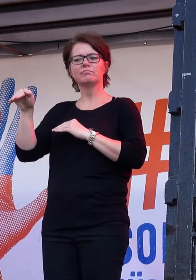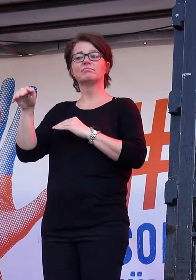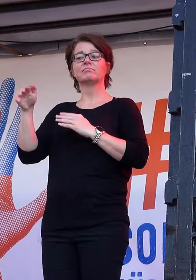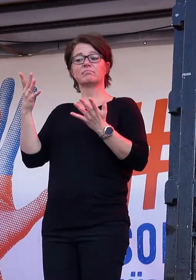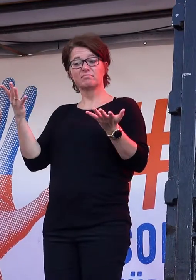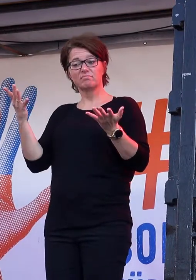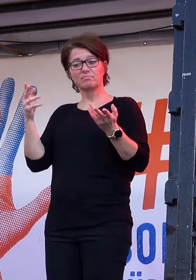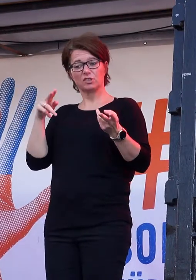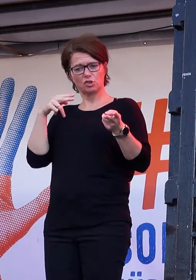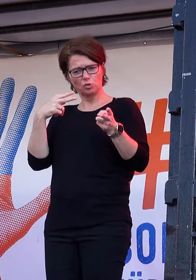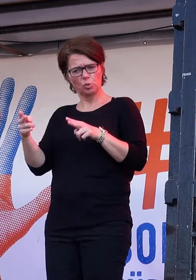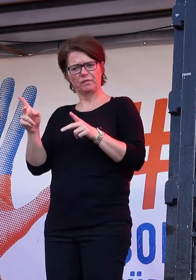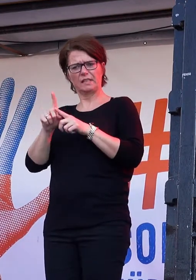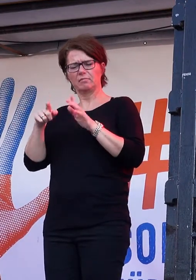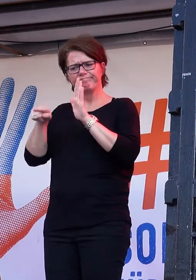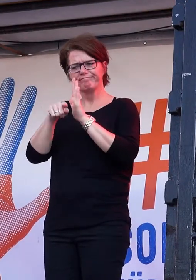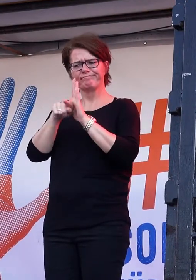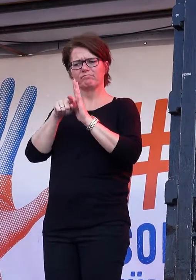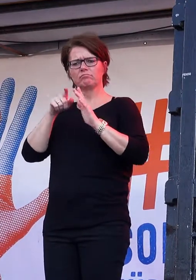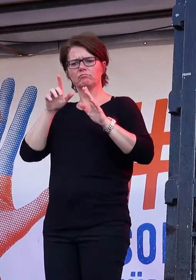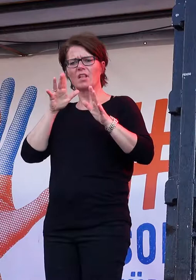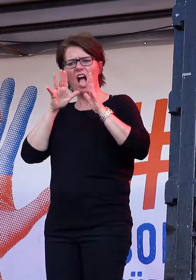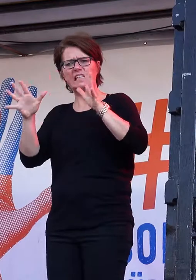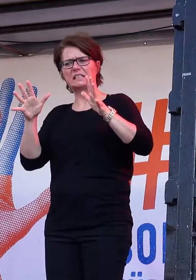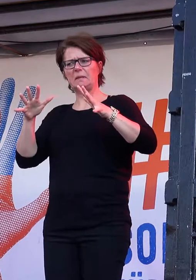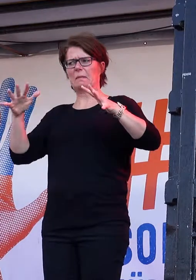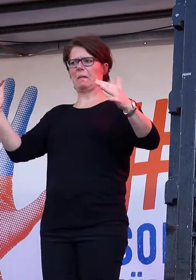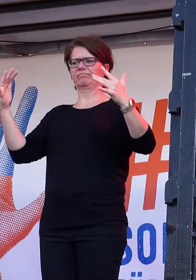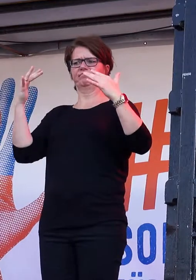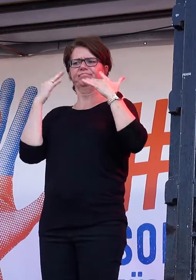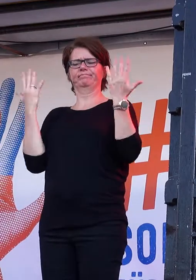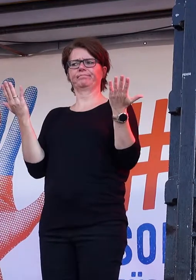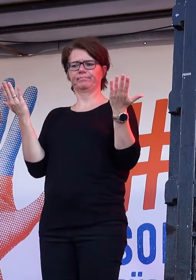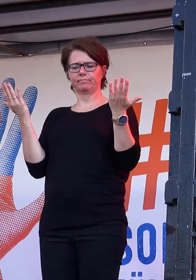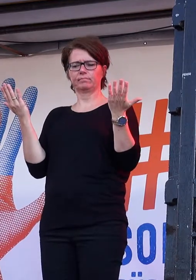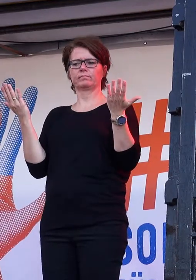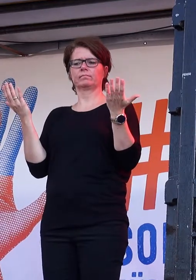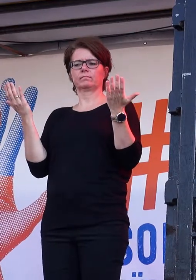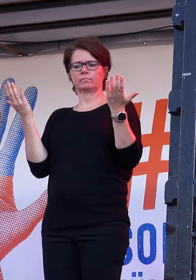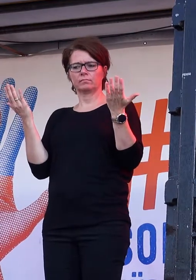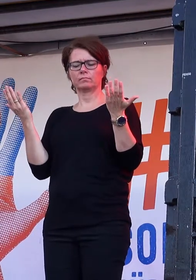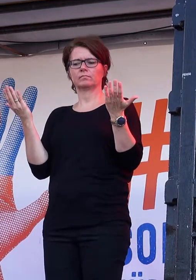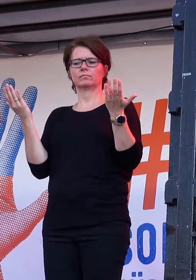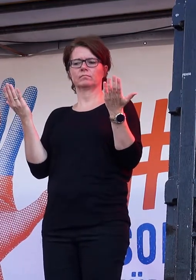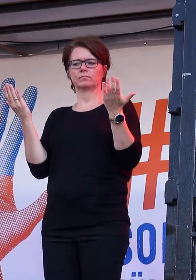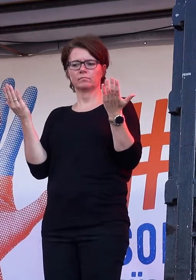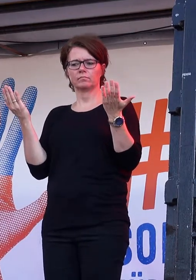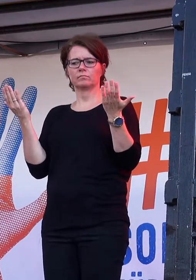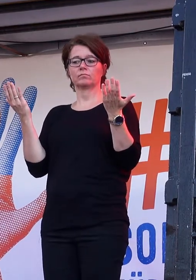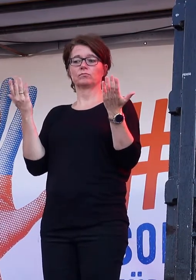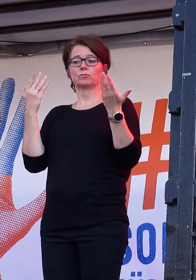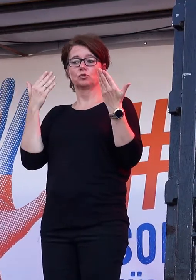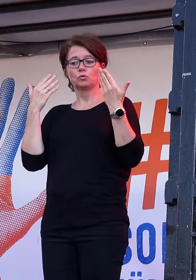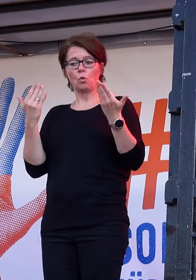Hass in die Öffentlichkeit getragen wird und sich vor allem auch noch mit einer schockierenden Geschwindigkeit